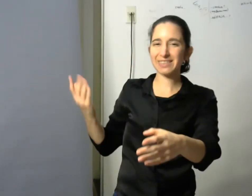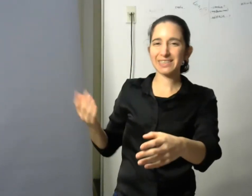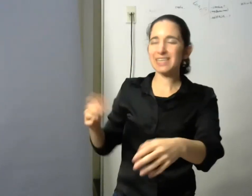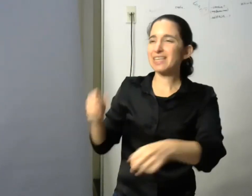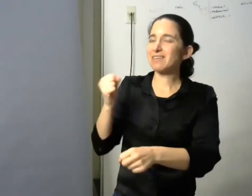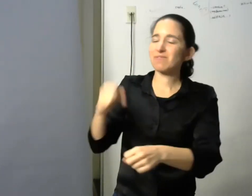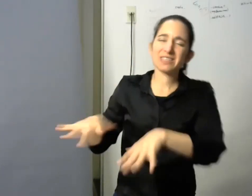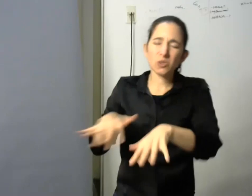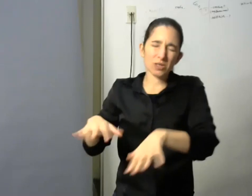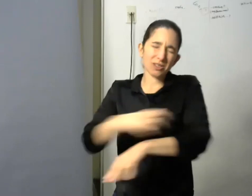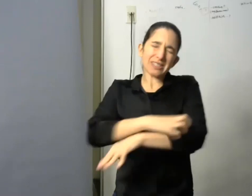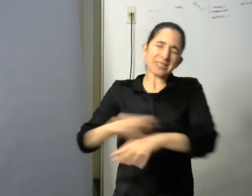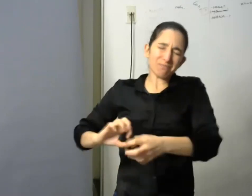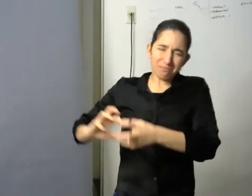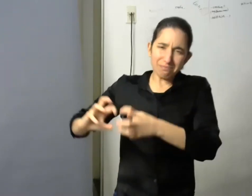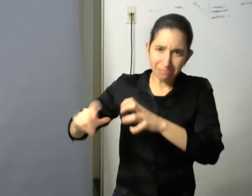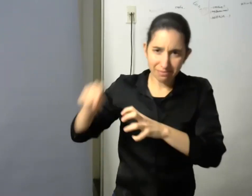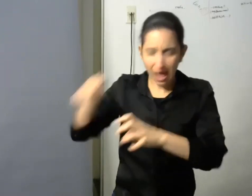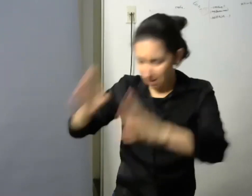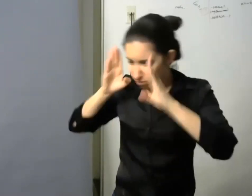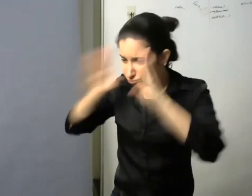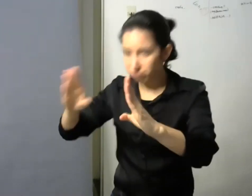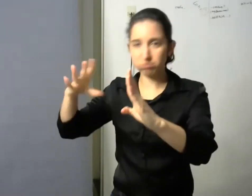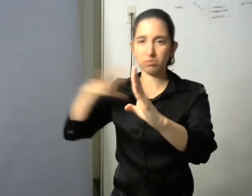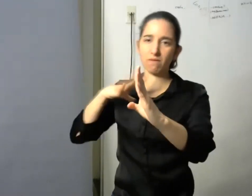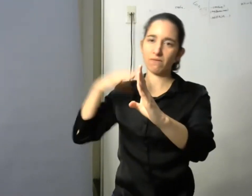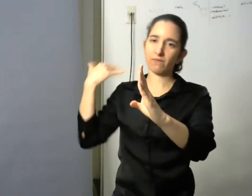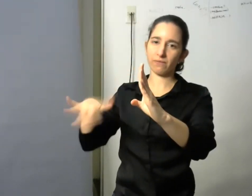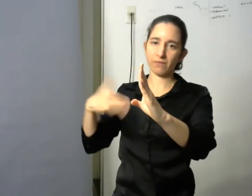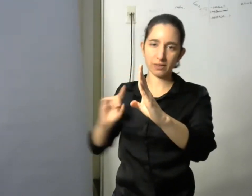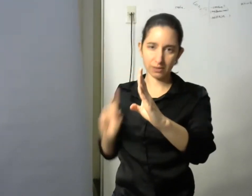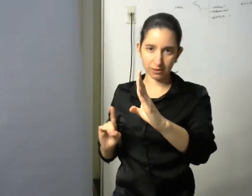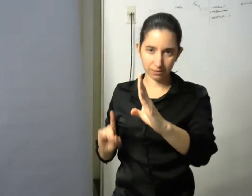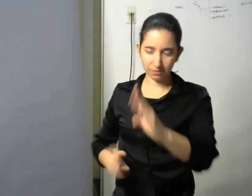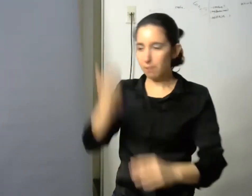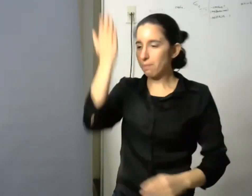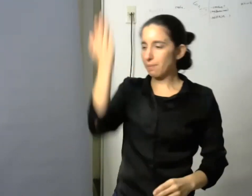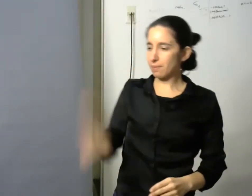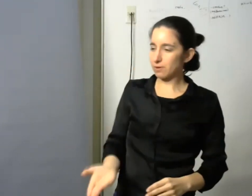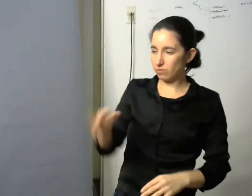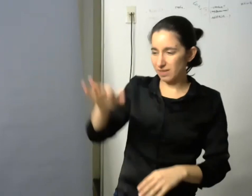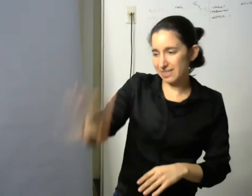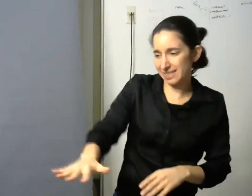no es posible pensar que un niño pobre no pueda acceder a la universidad